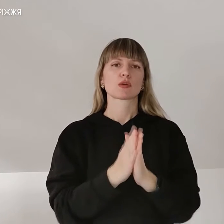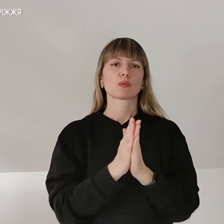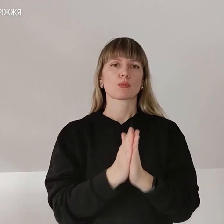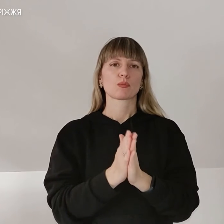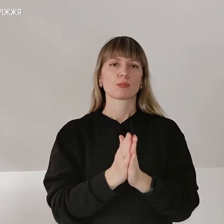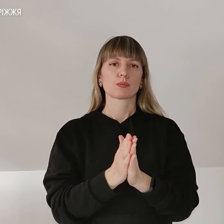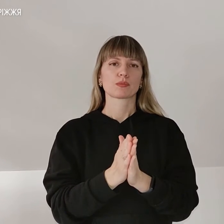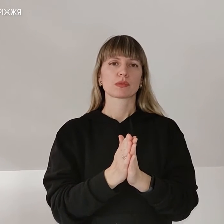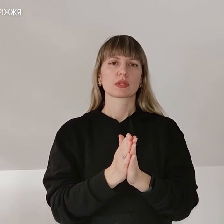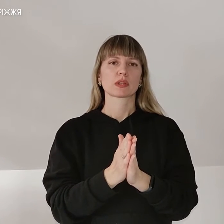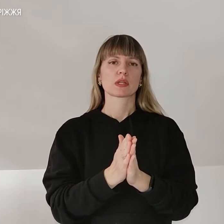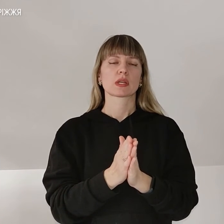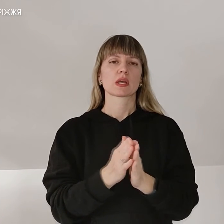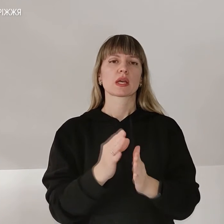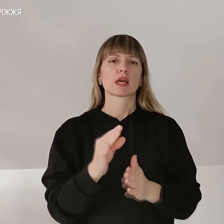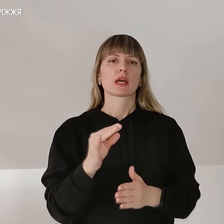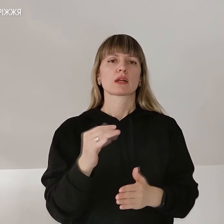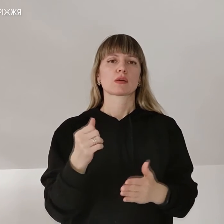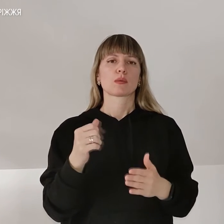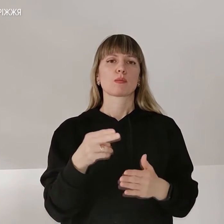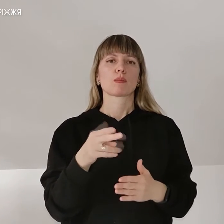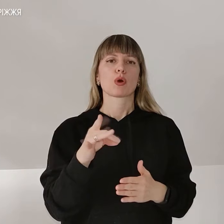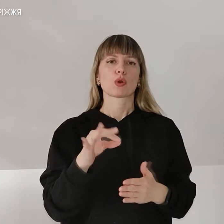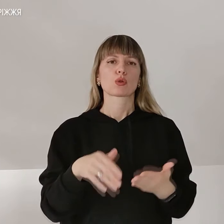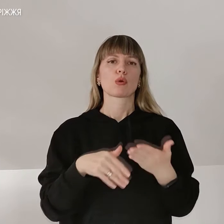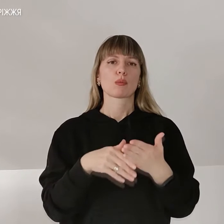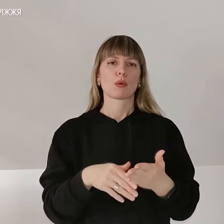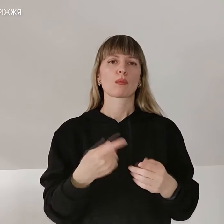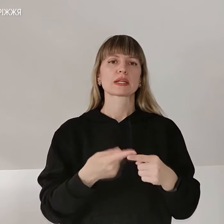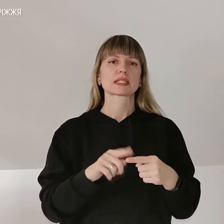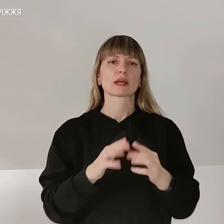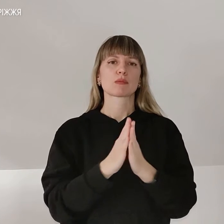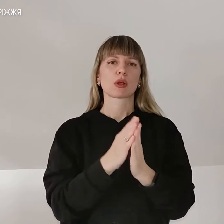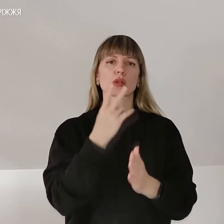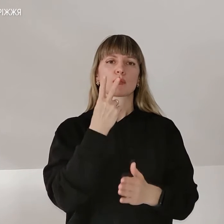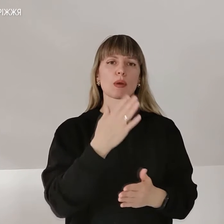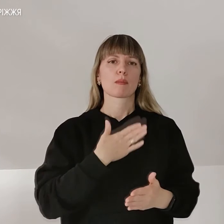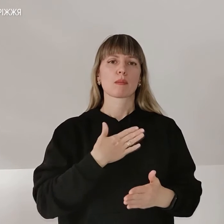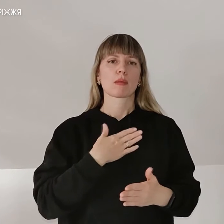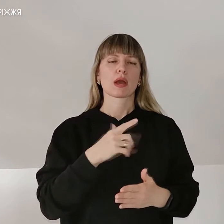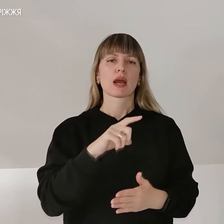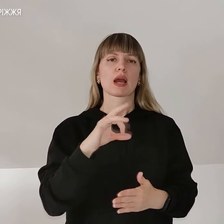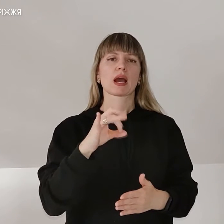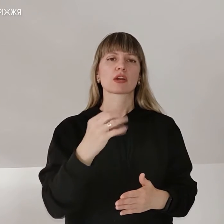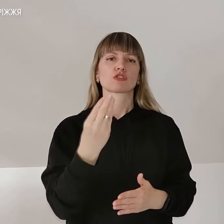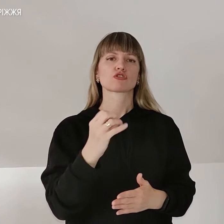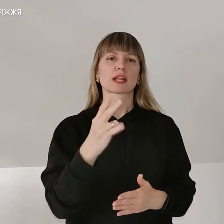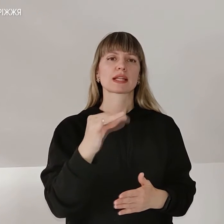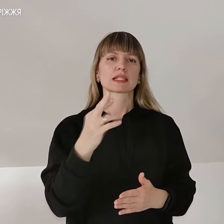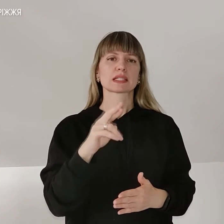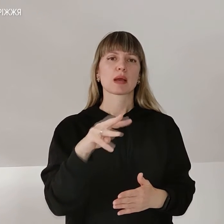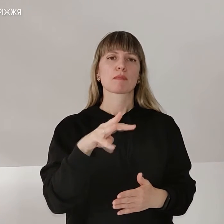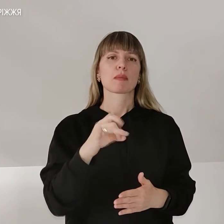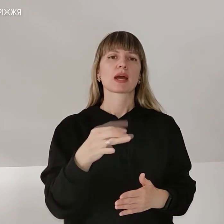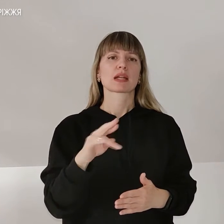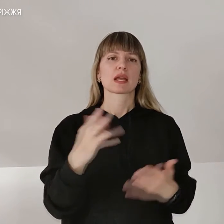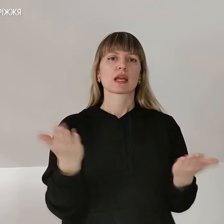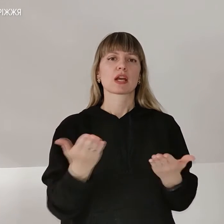госпіталь звернувся із проханням про допомогу. Це прохання побачила моя хрещениця Марія, яка мешкає в Німеччині та